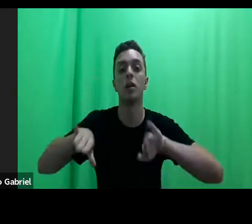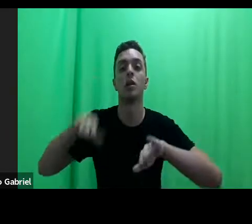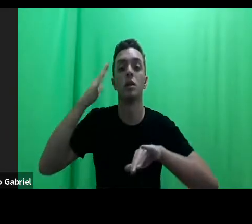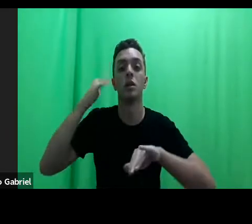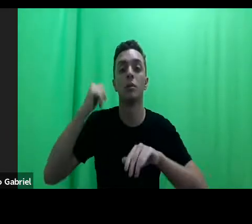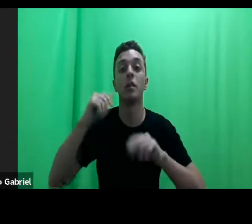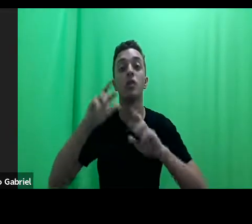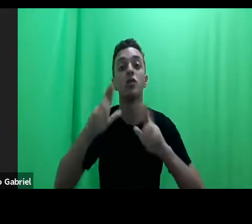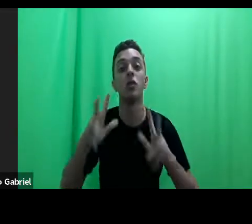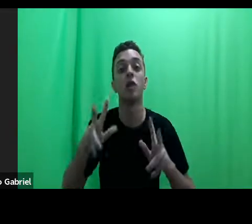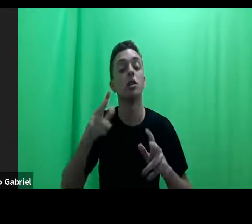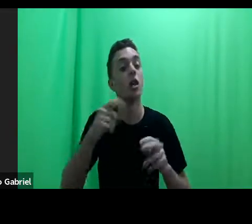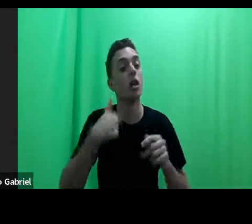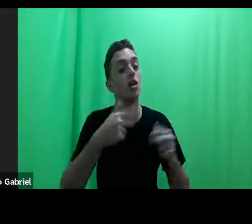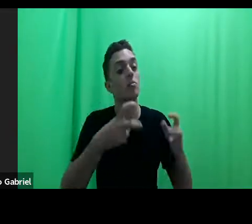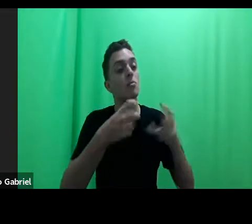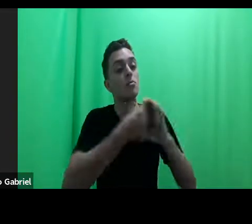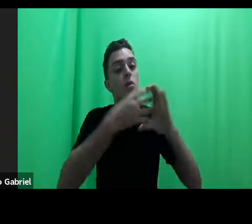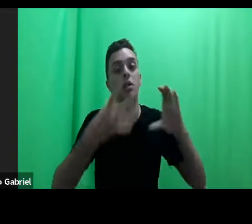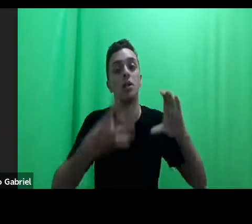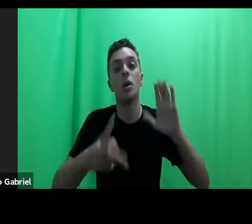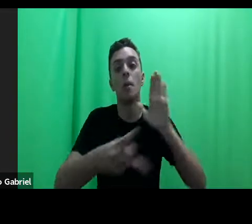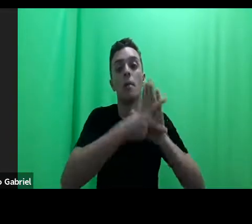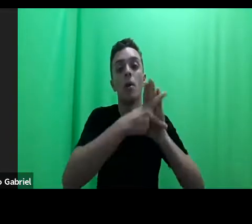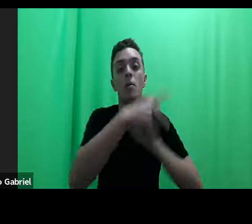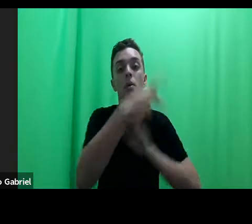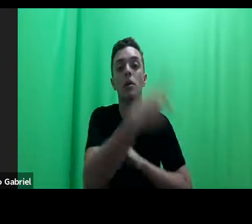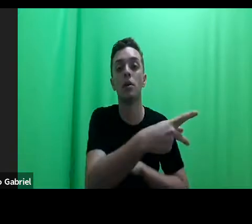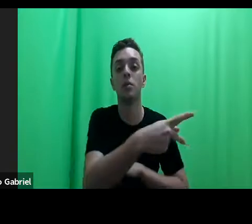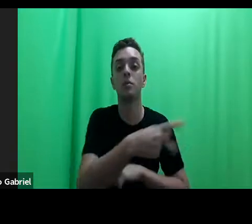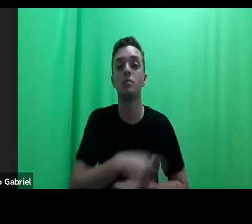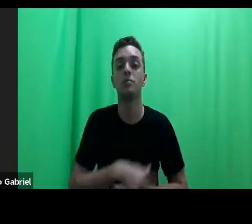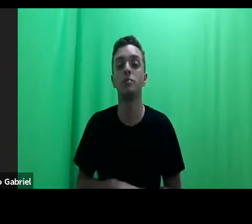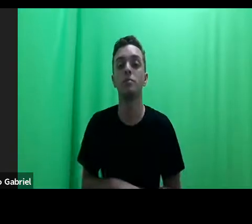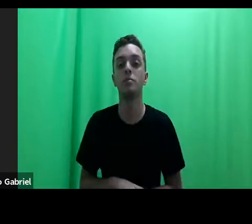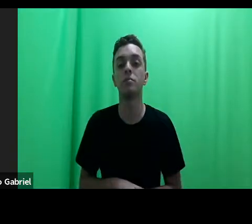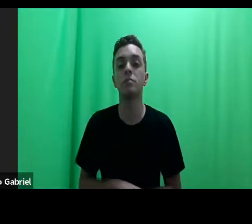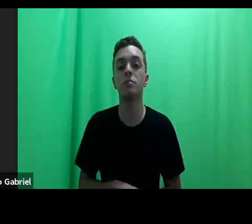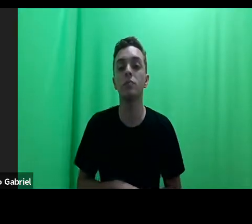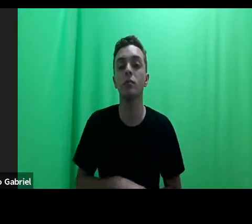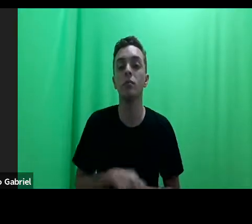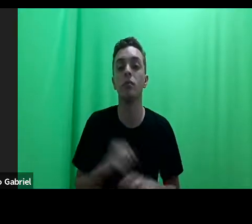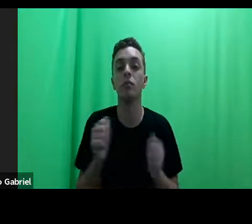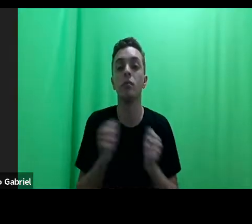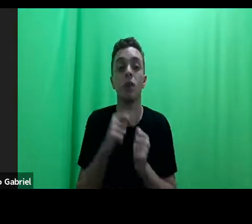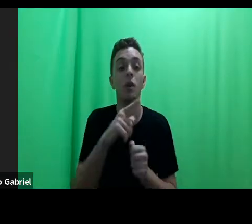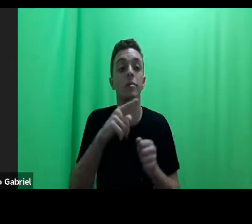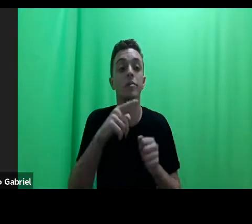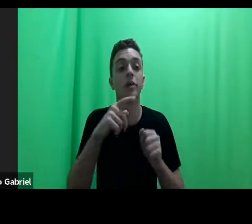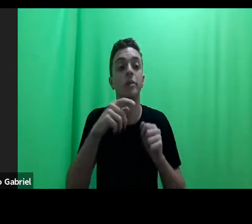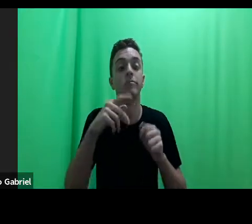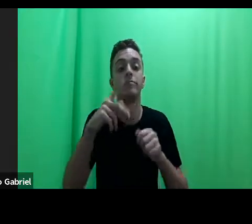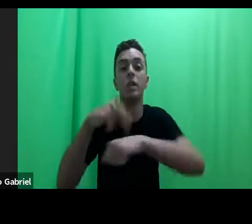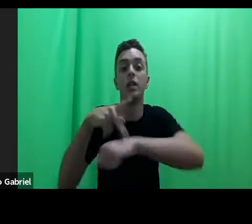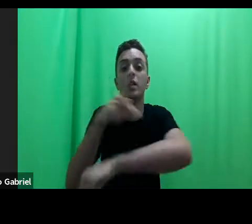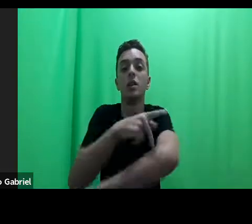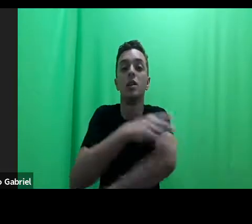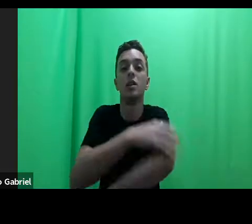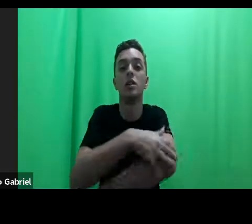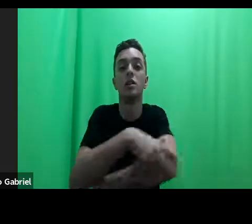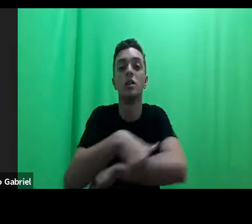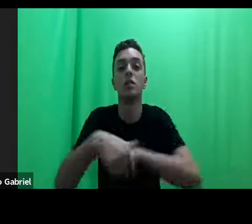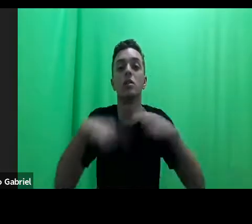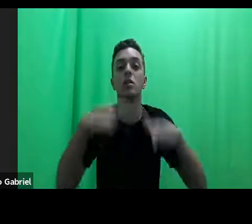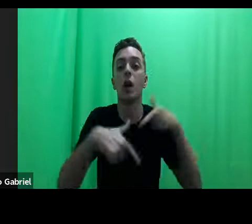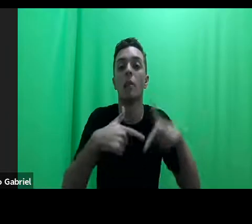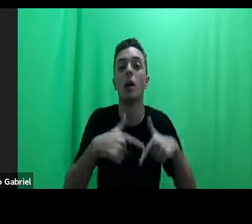caracteriza essa advocacia como uma pedagogia de trabalho que não